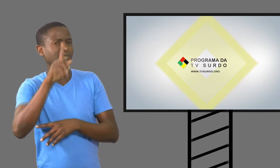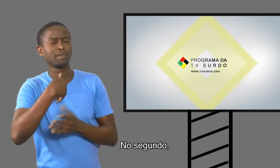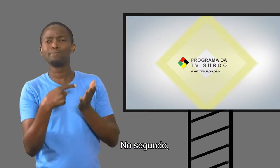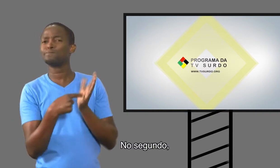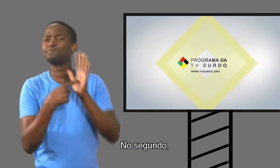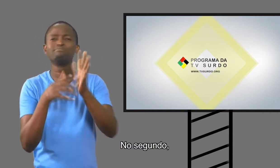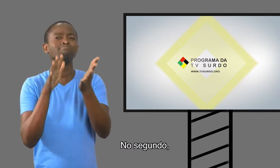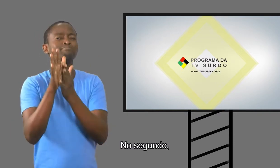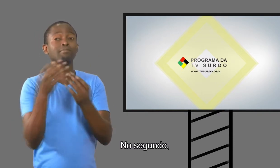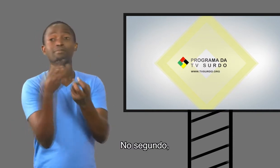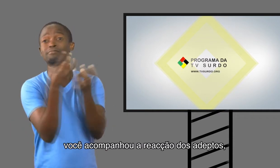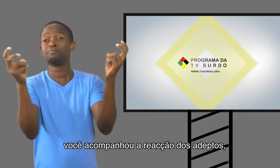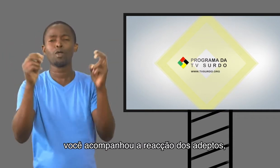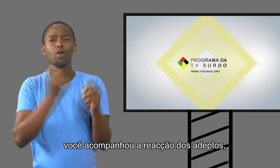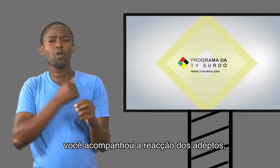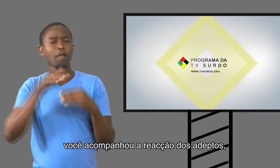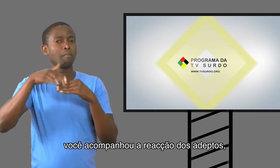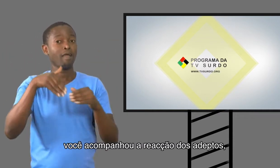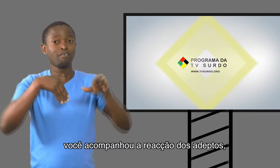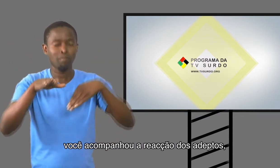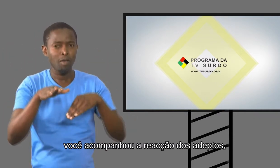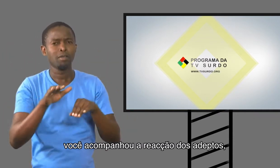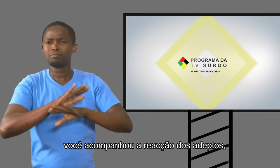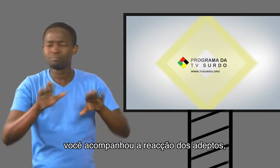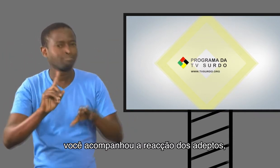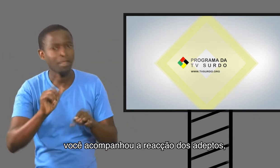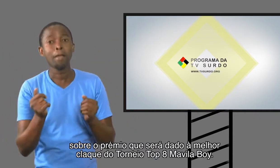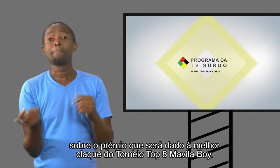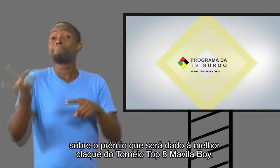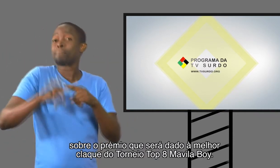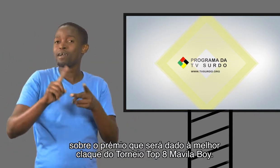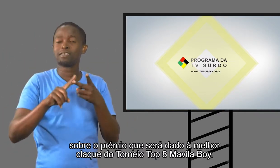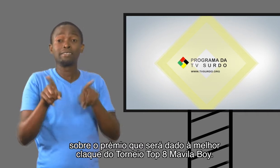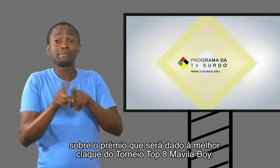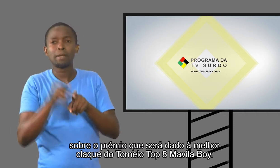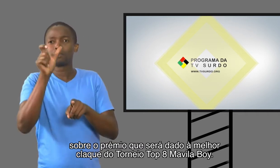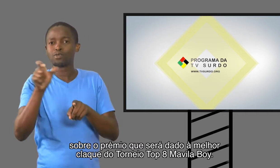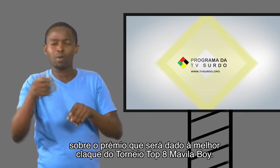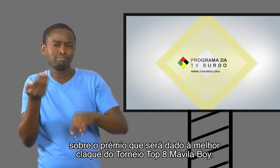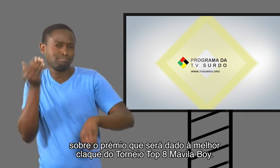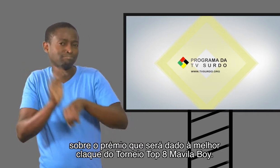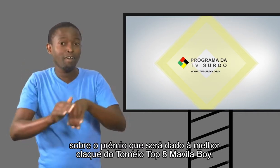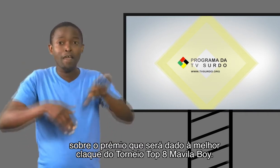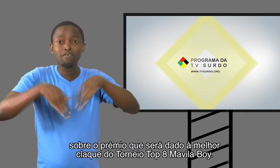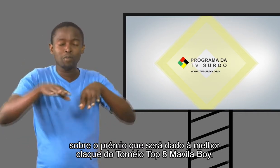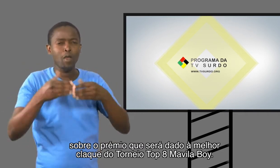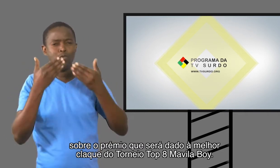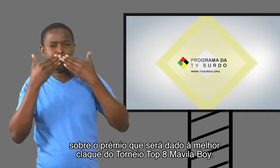No segundo, você acompanhou a reação dos adeptos sobre o prêmio que será dado à melhor claca do